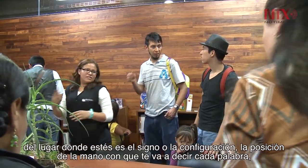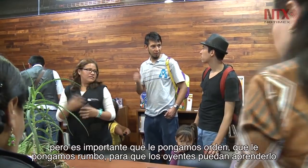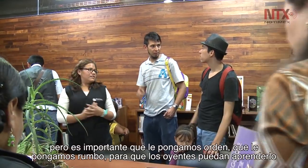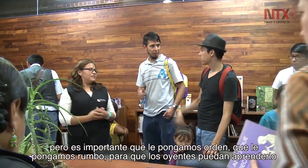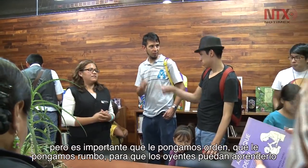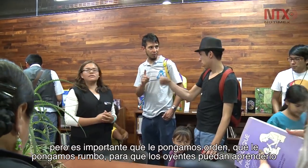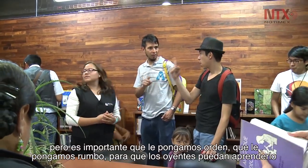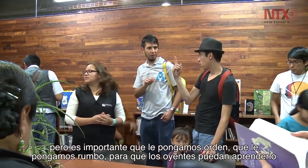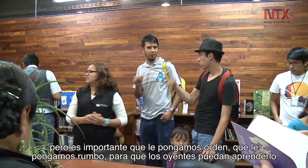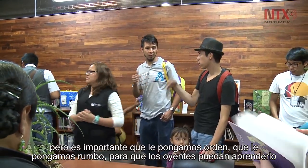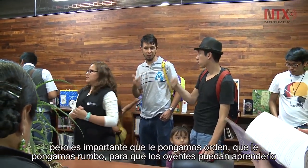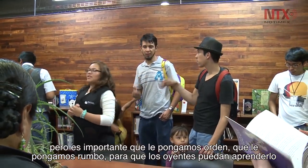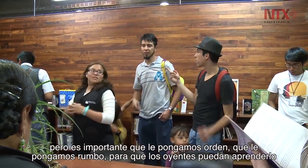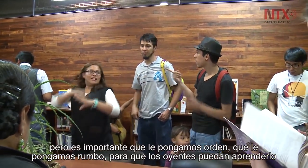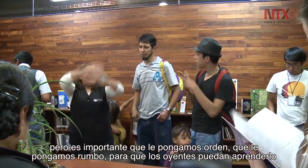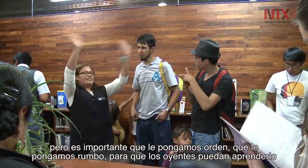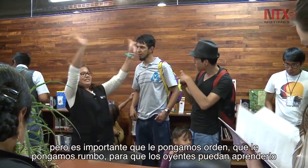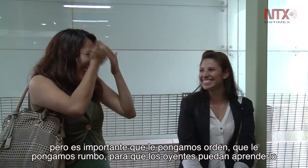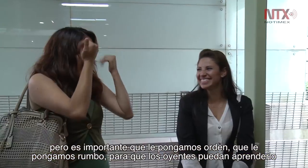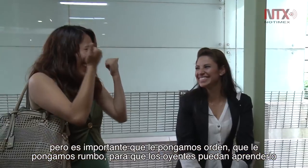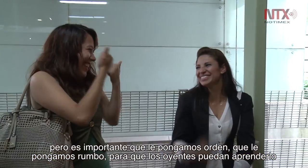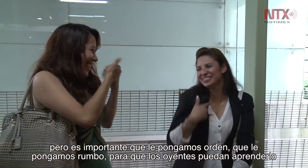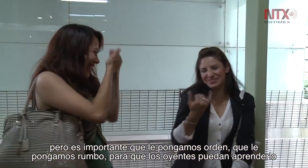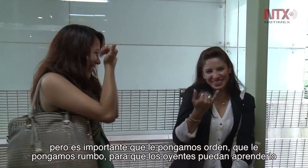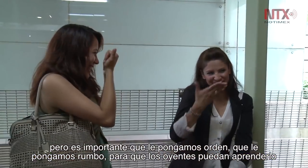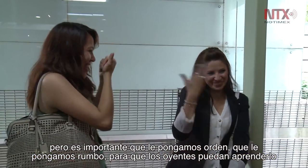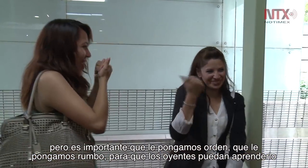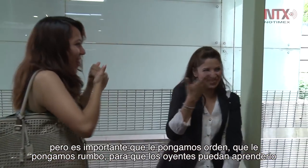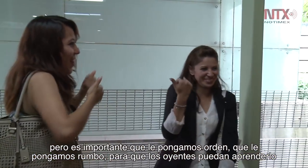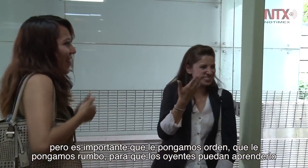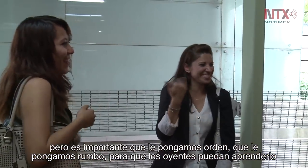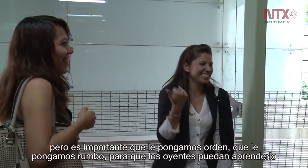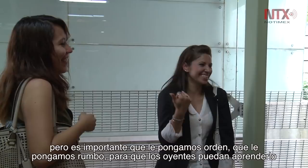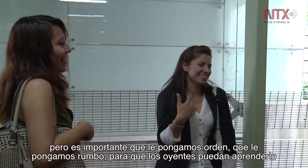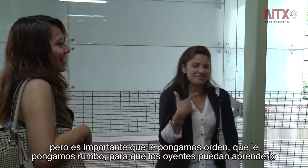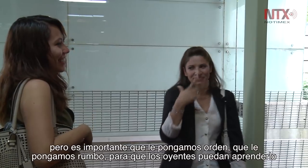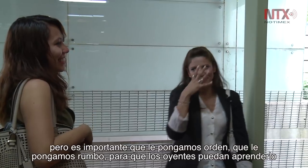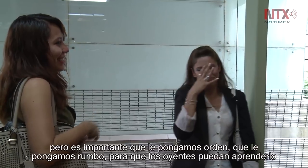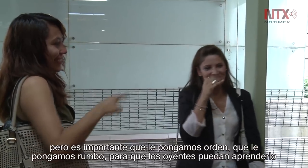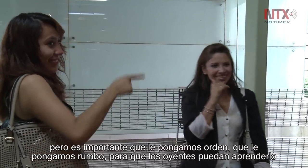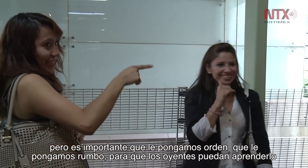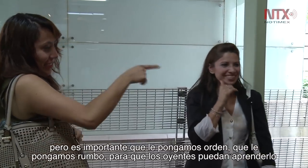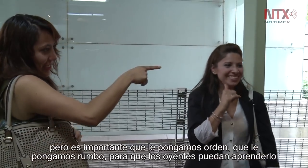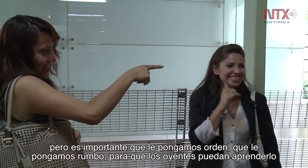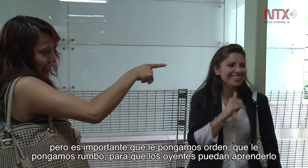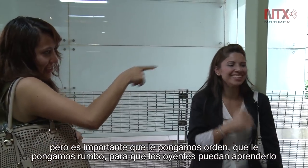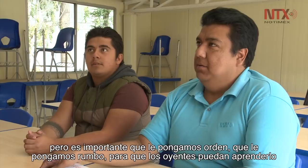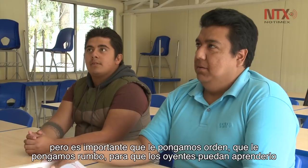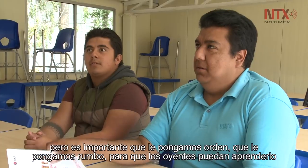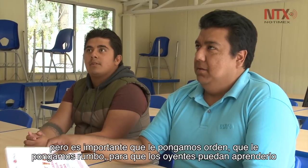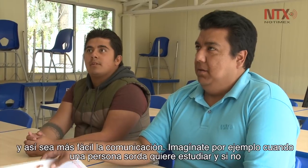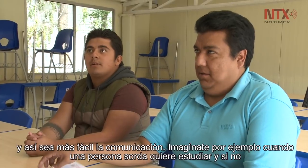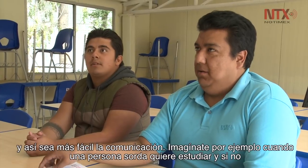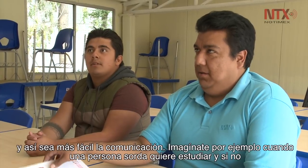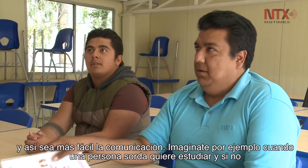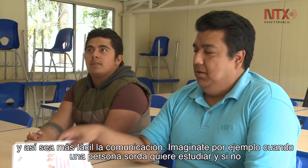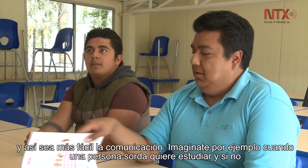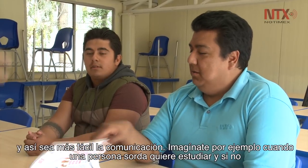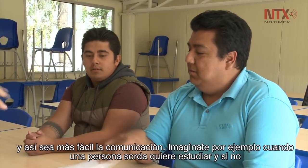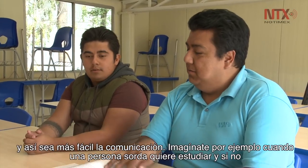importante que le pongamos orden, que le pongamos rumbo, para que los oyentes puedan aprenderlo y así sea más fácil la